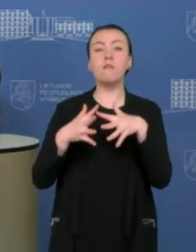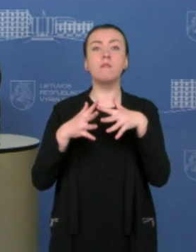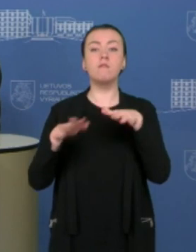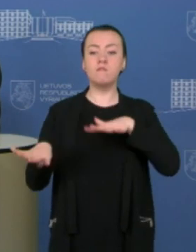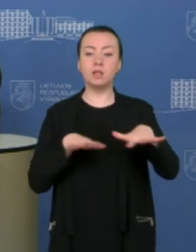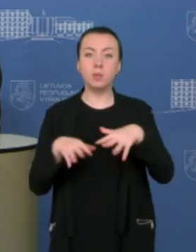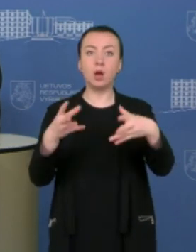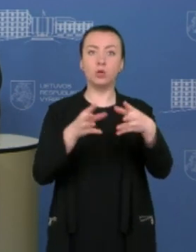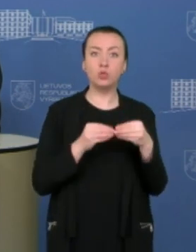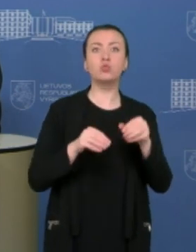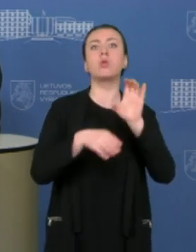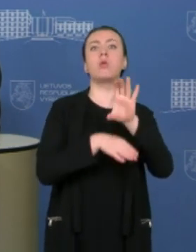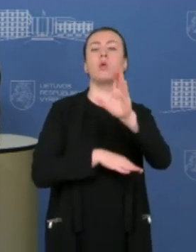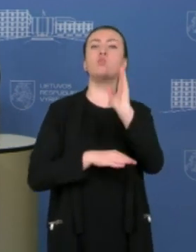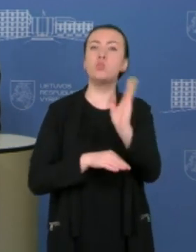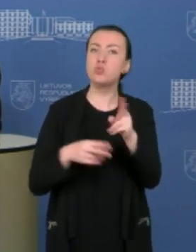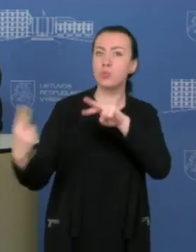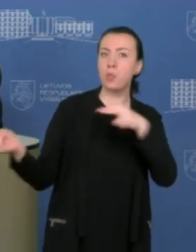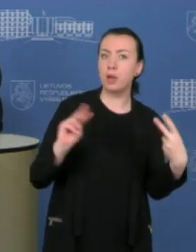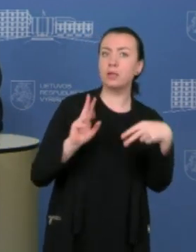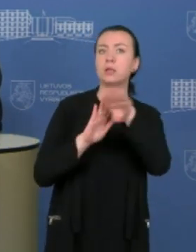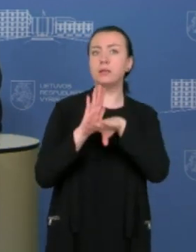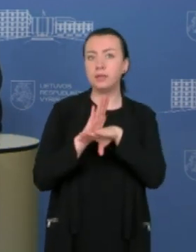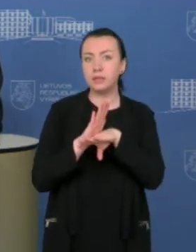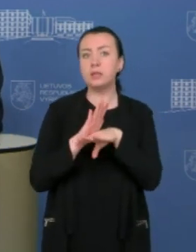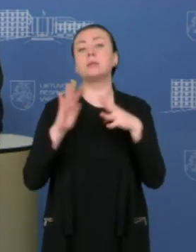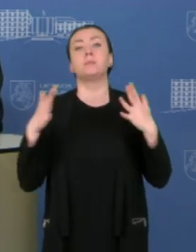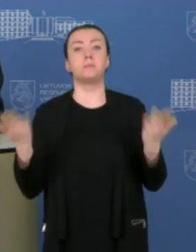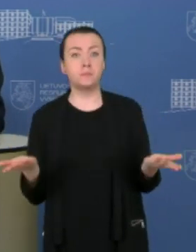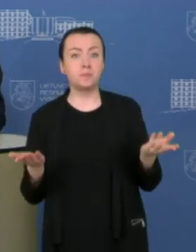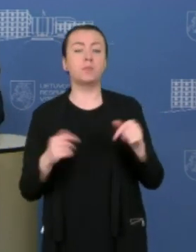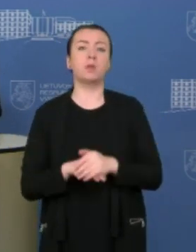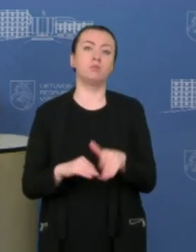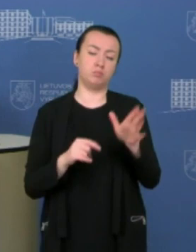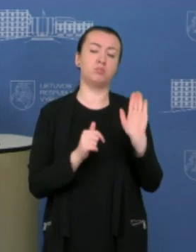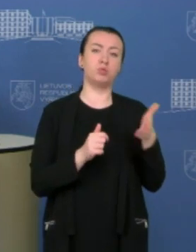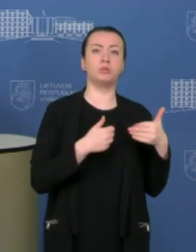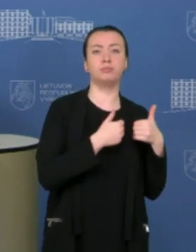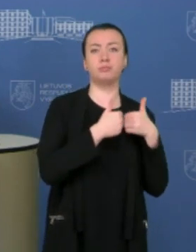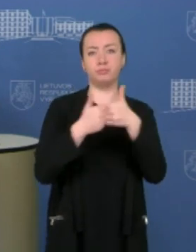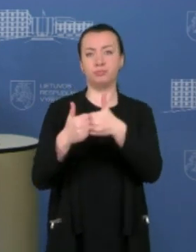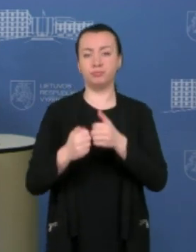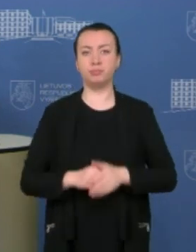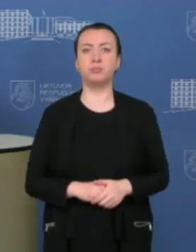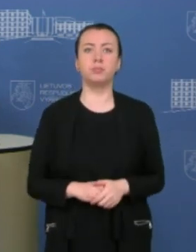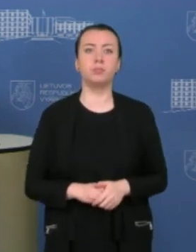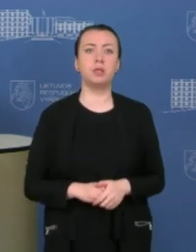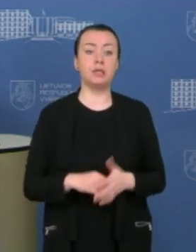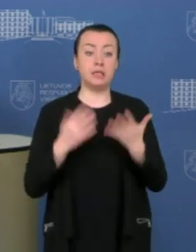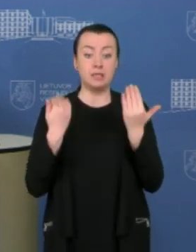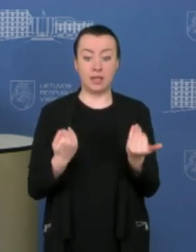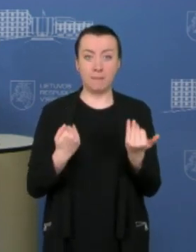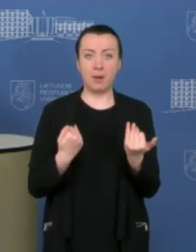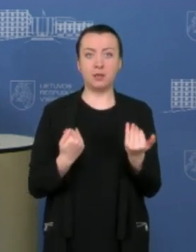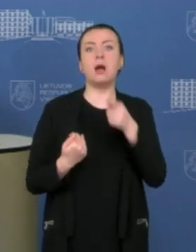gamintojais bus pakeistos taisyklės, tada atitinkamai jų laikysimės ir mes. Taip, kad šiuo